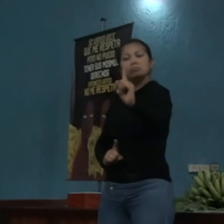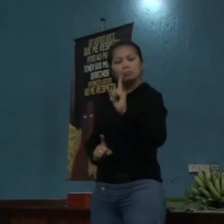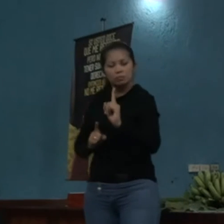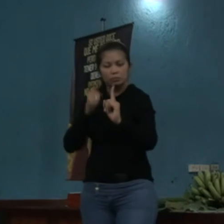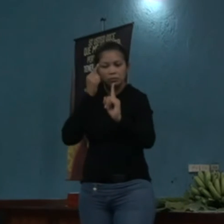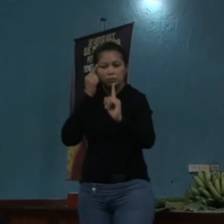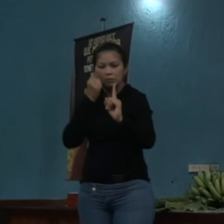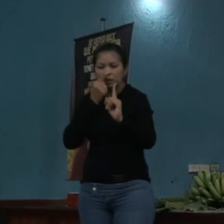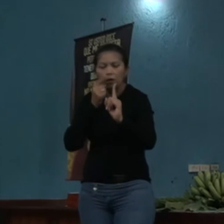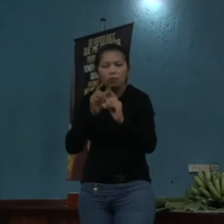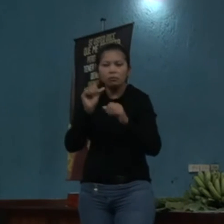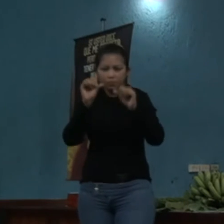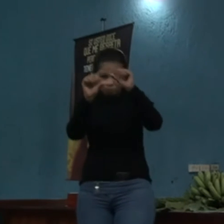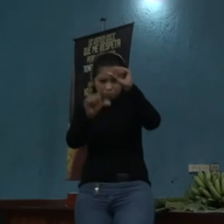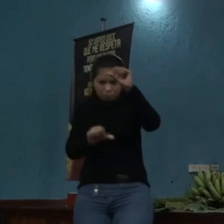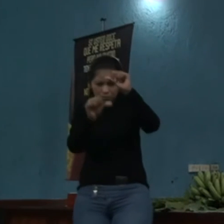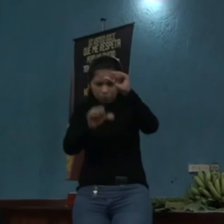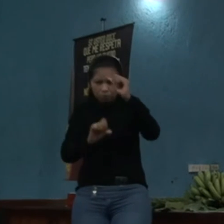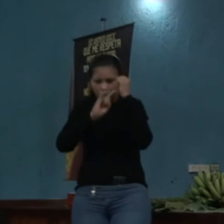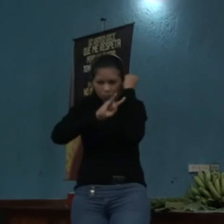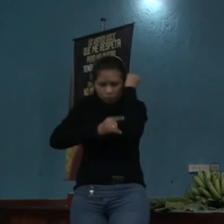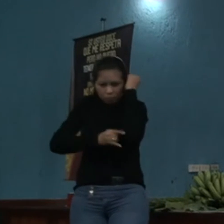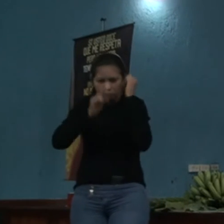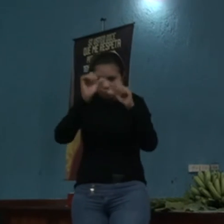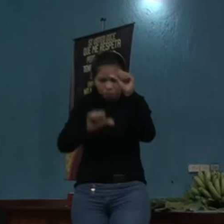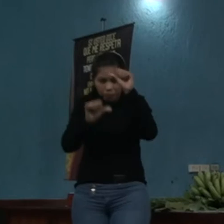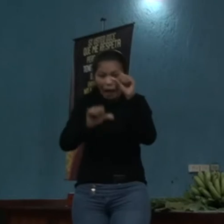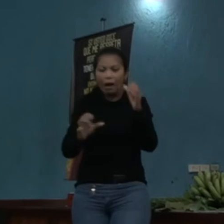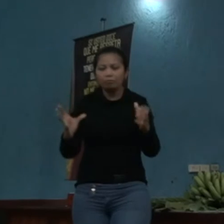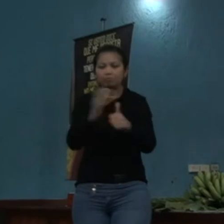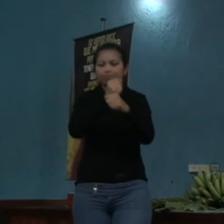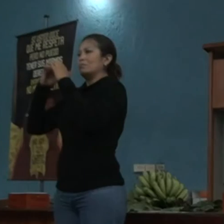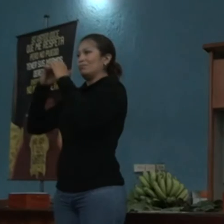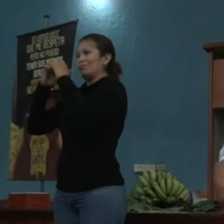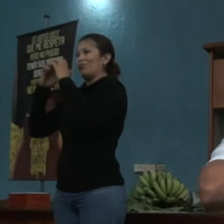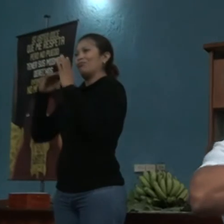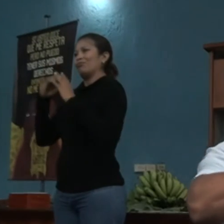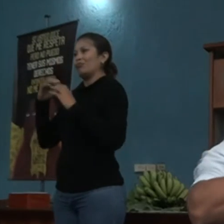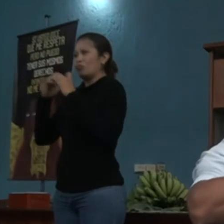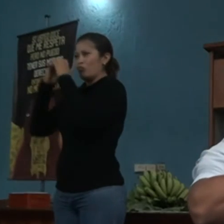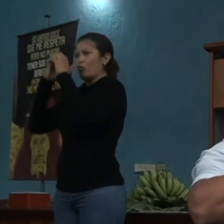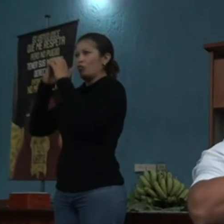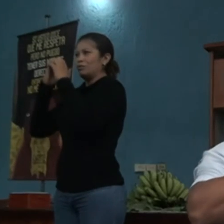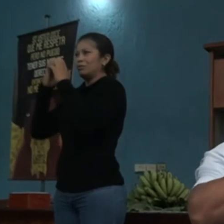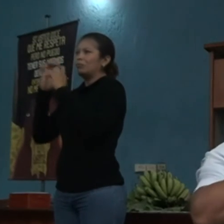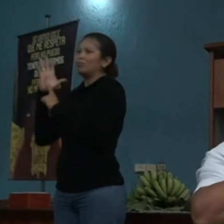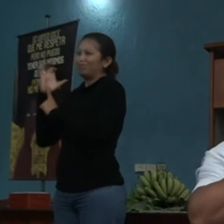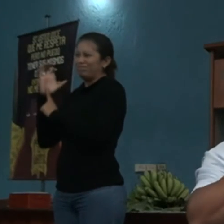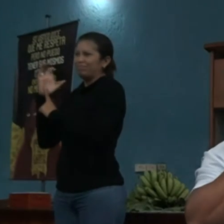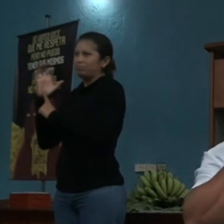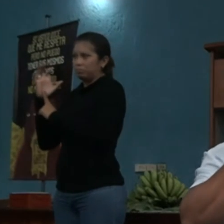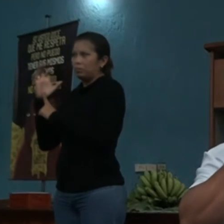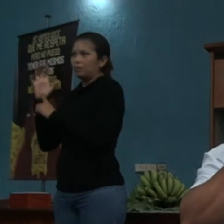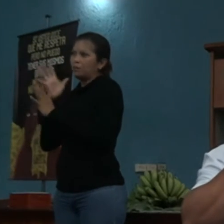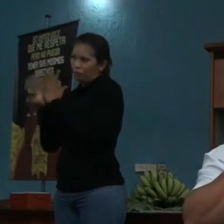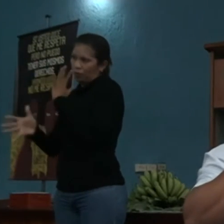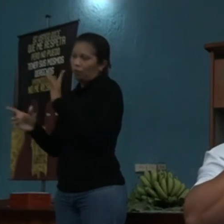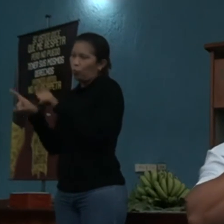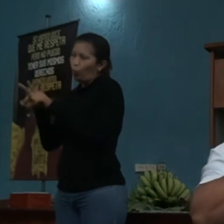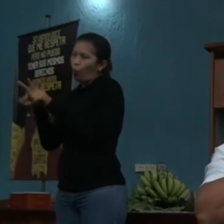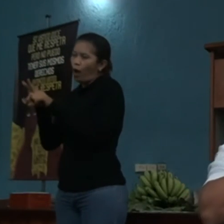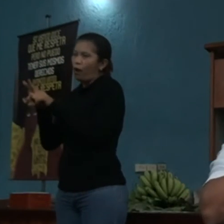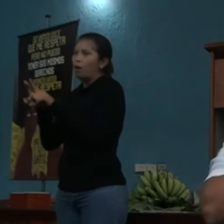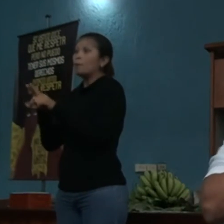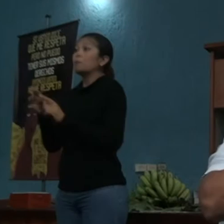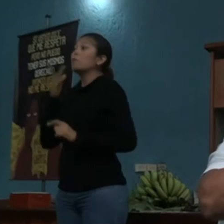y allí se denota el nivel de compromiso de esta persona. Las personas con discapacidad múltiple, son personas que tenemos